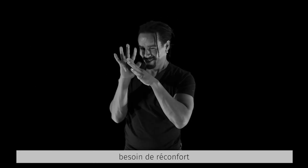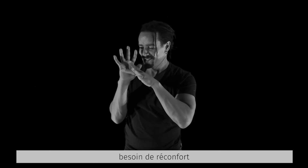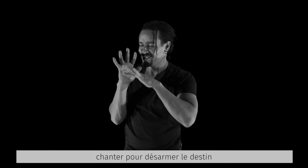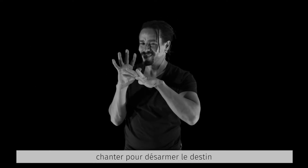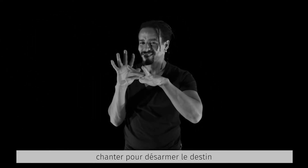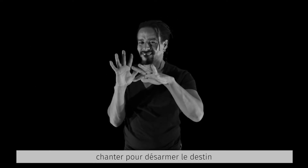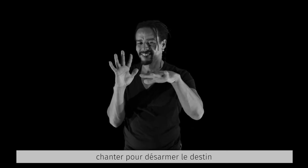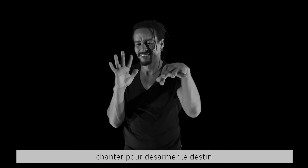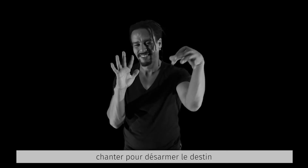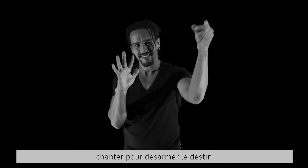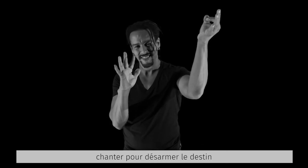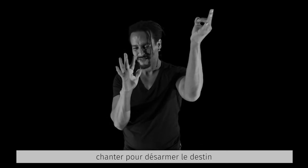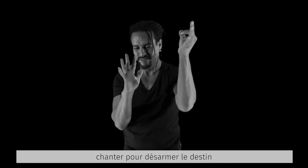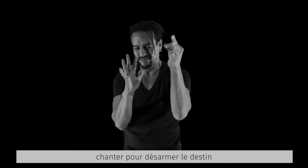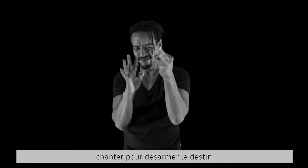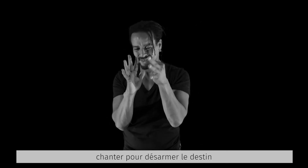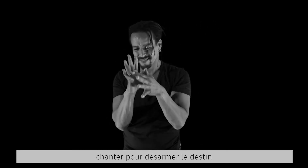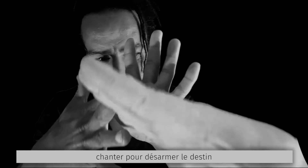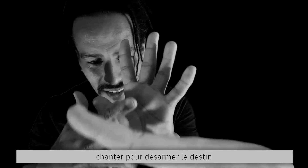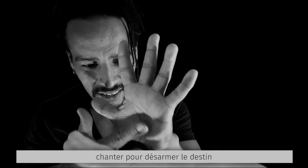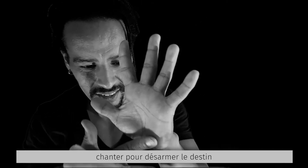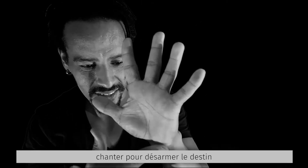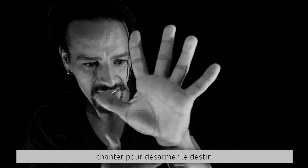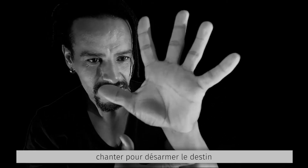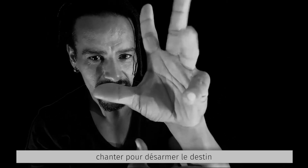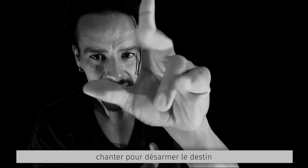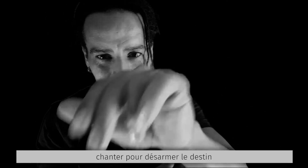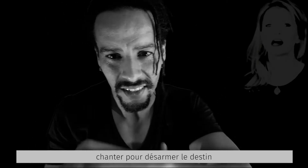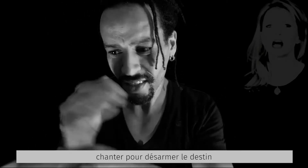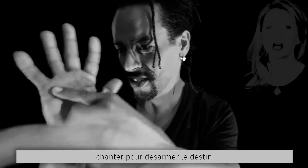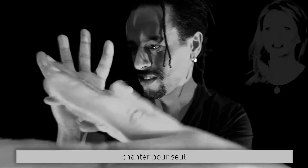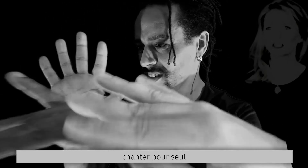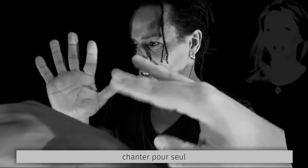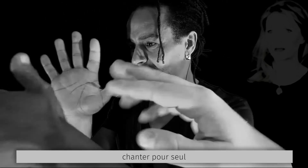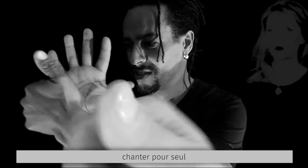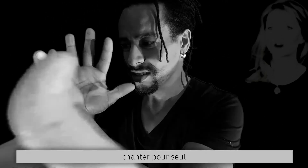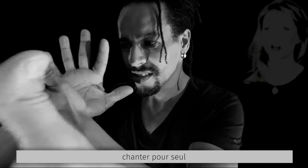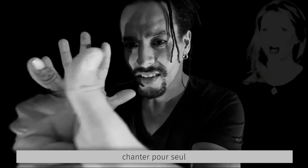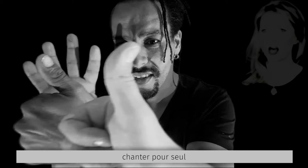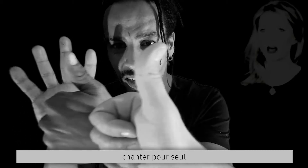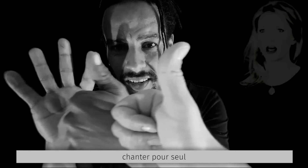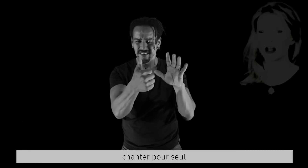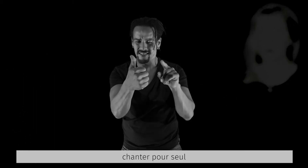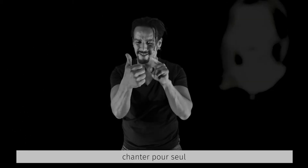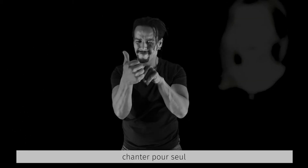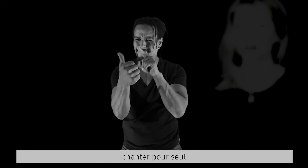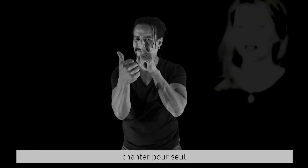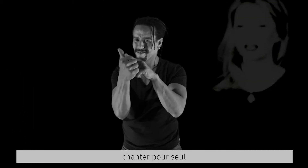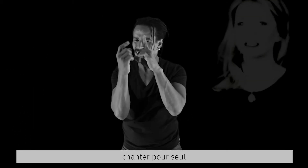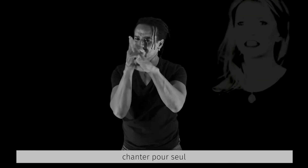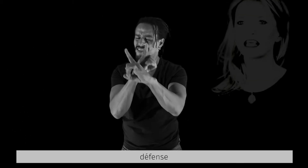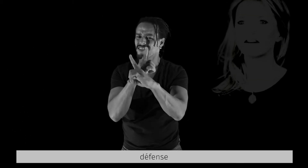Chanter pour désarmer le destin Chanter pour seule